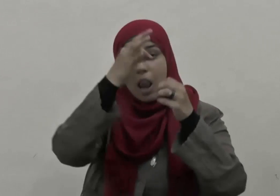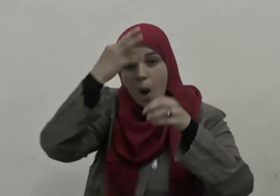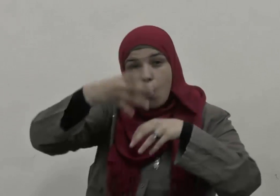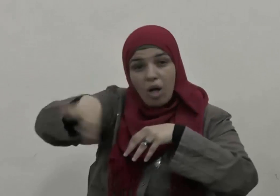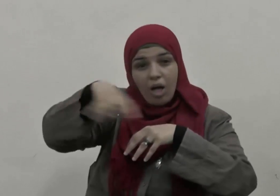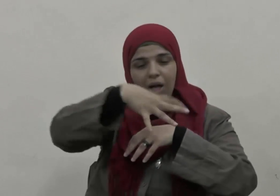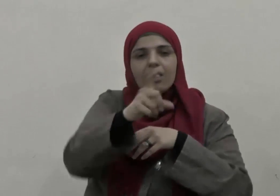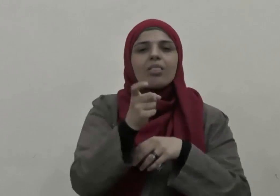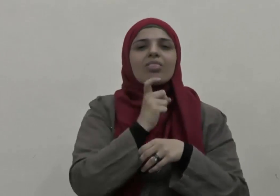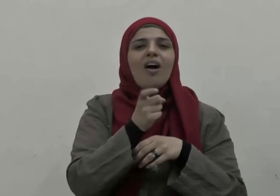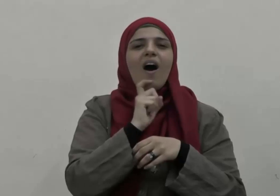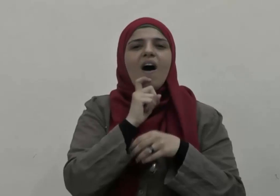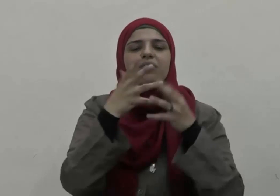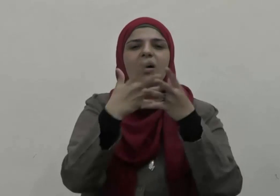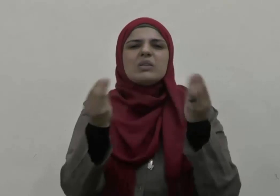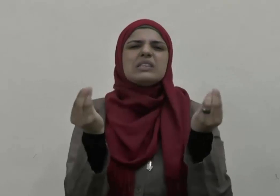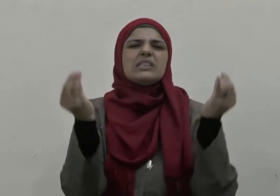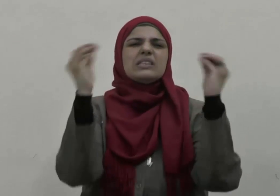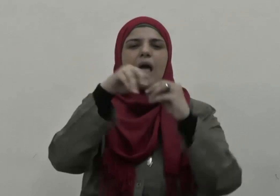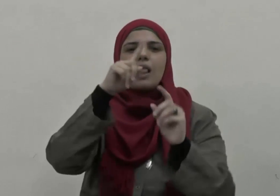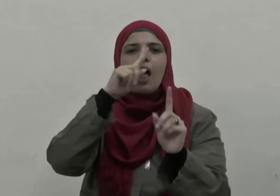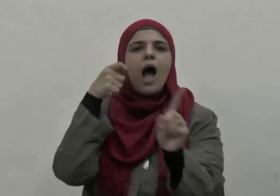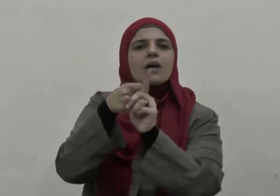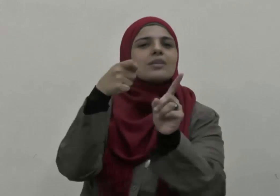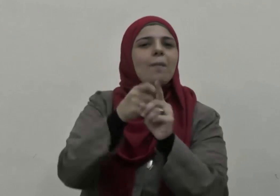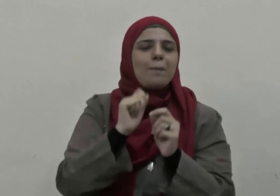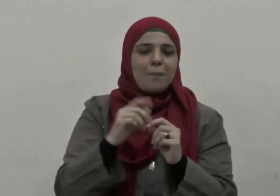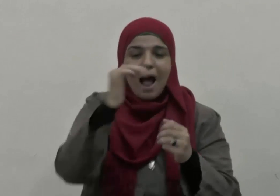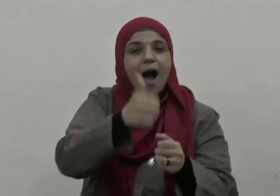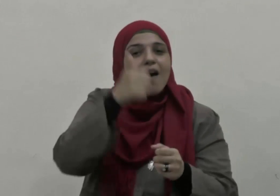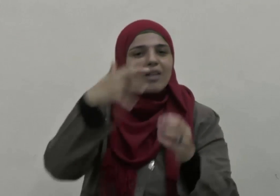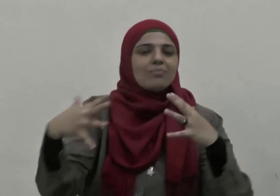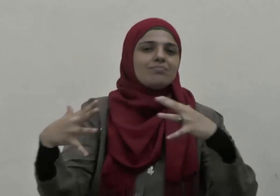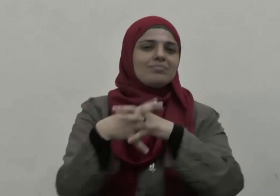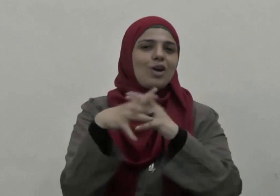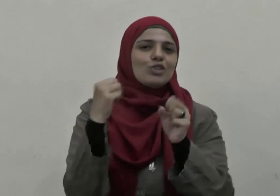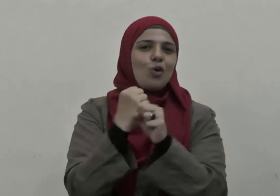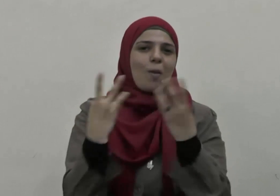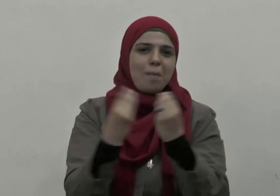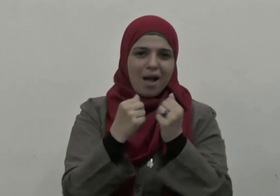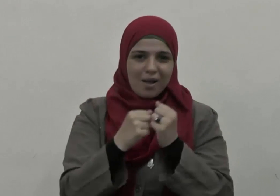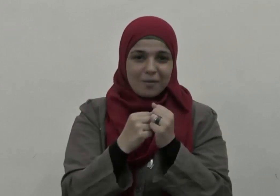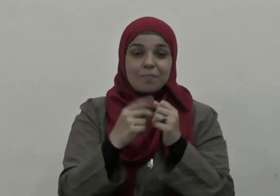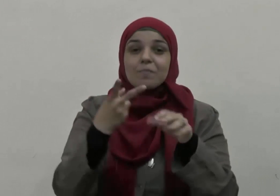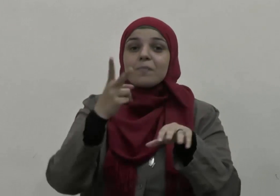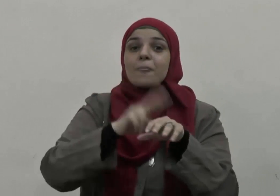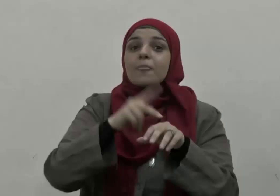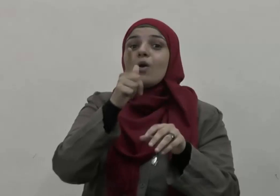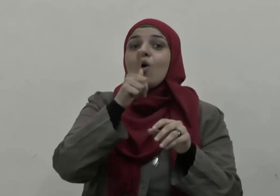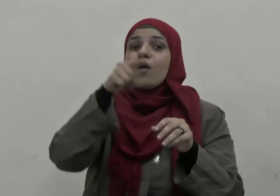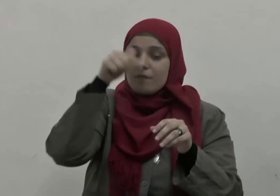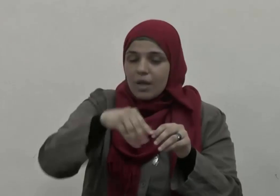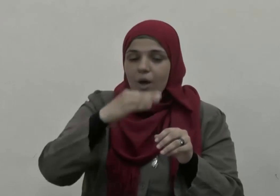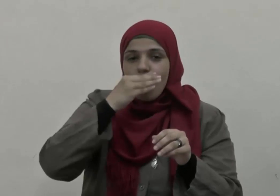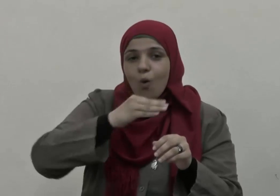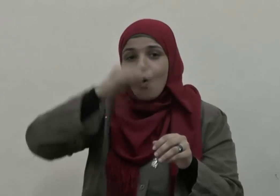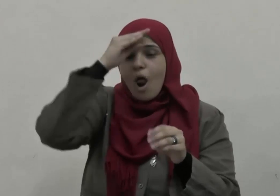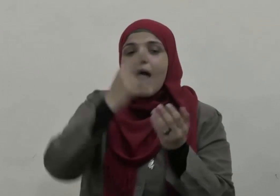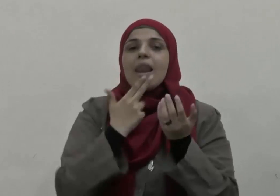افتركنا تكسرت أفرادا ولقد ضرب لنا القرآن